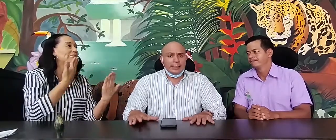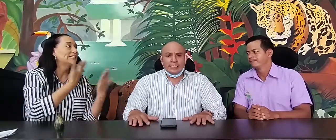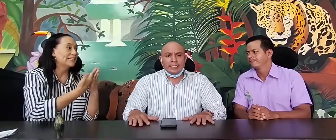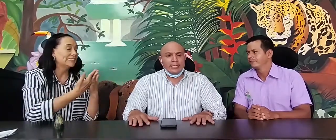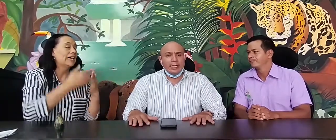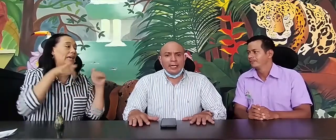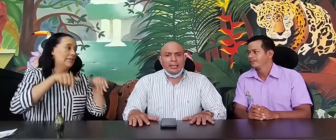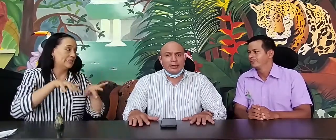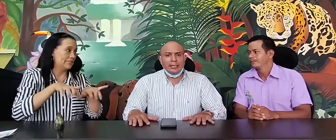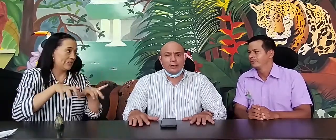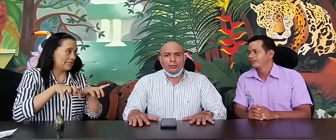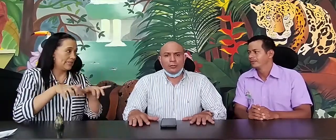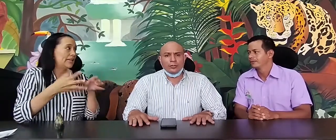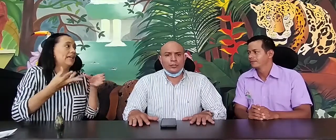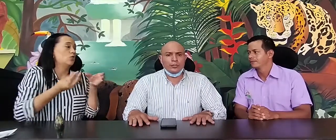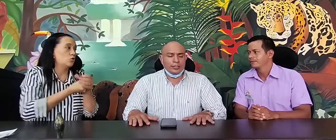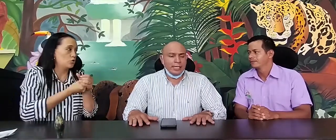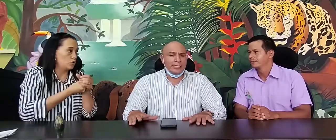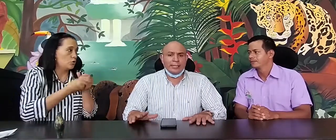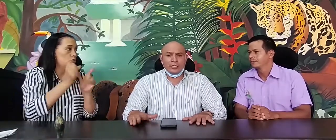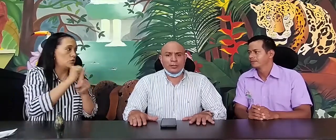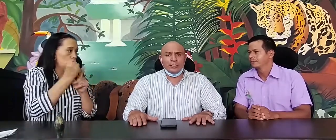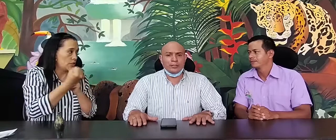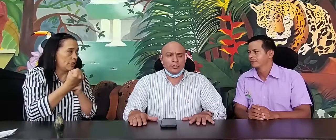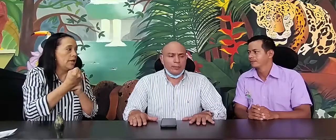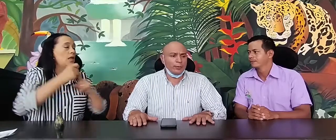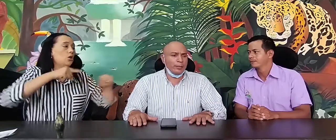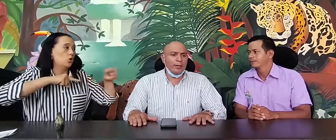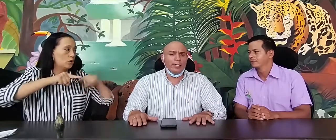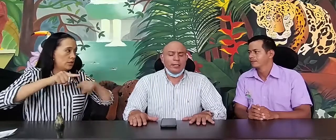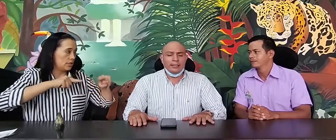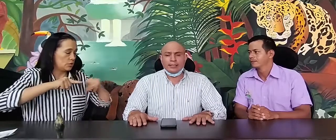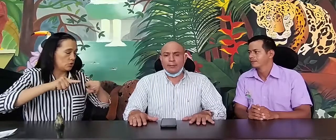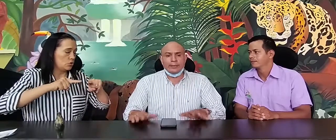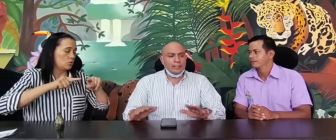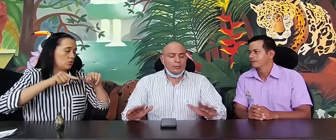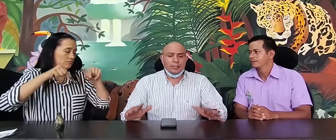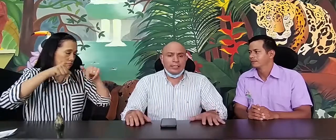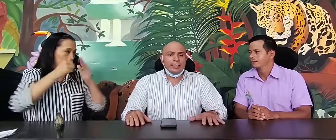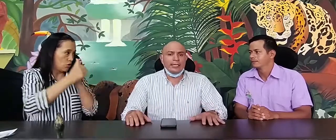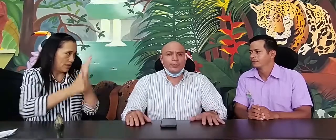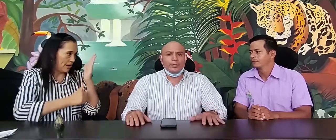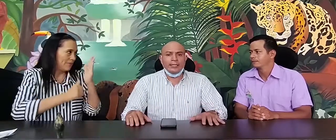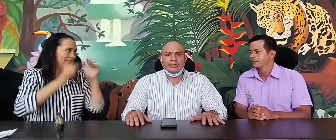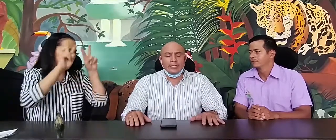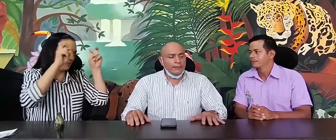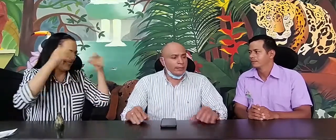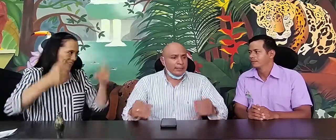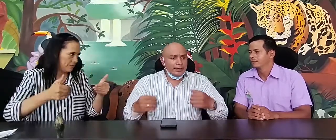Secretaría de Inclusión Social, desde la coordinación del programa Discapacidad, ustedes saben que las puertas están abiertas,